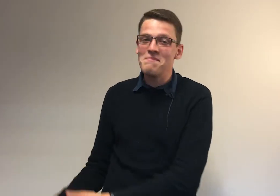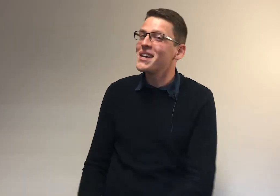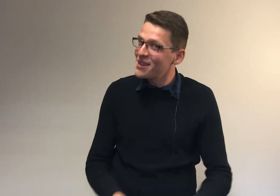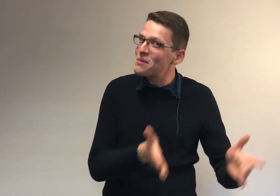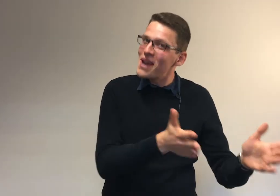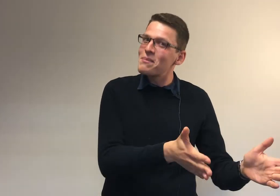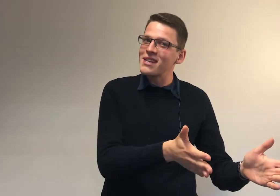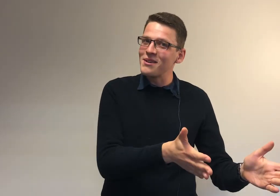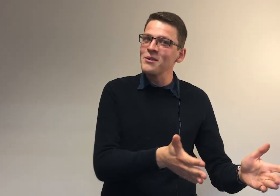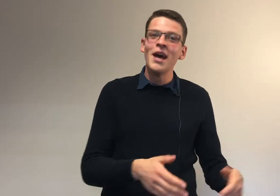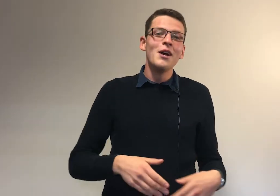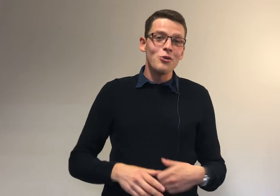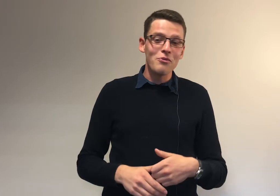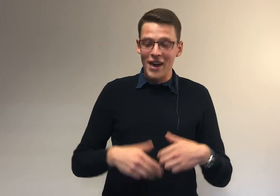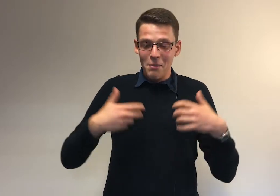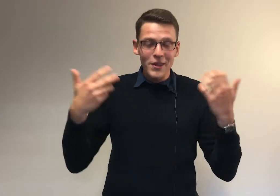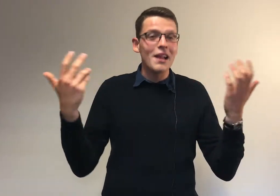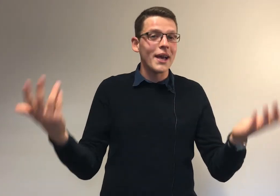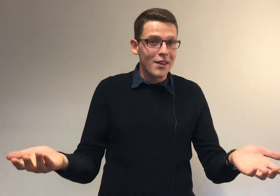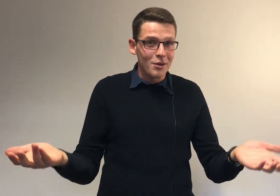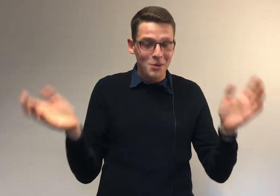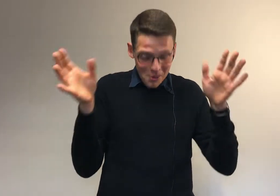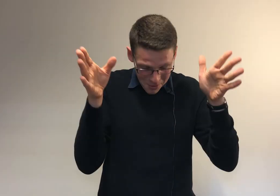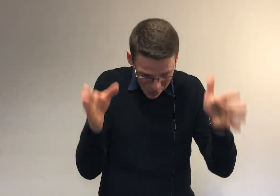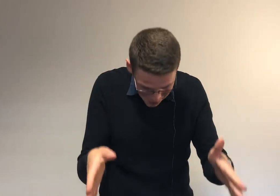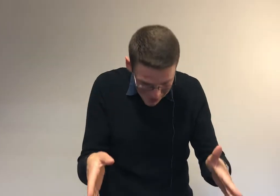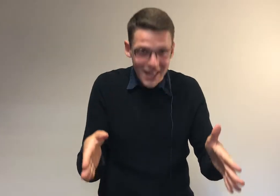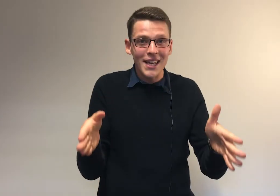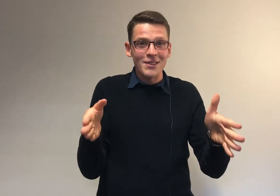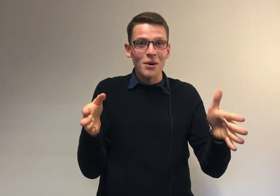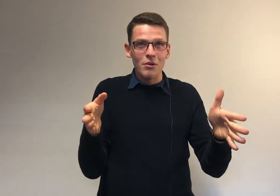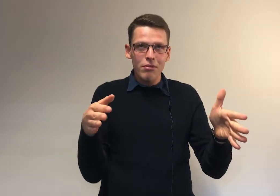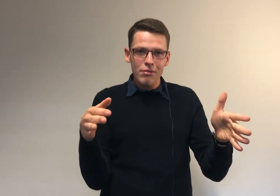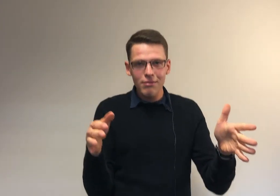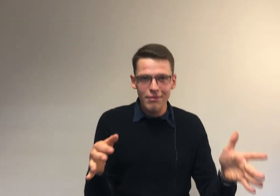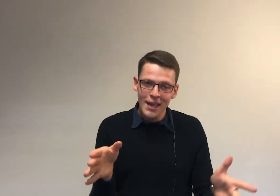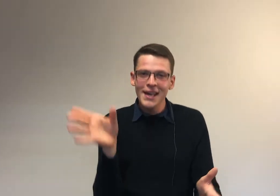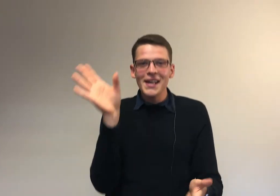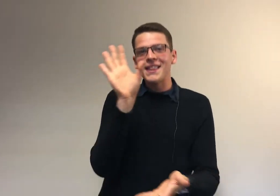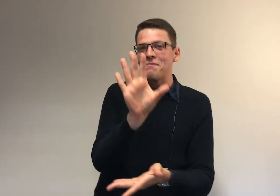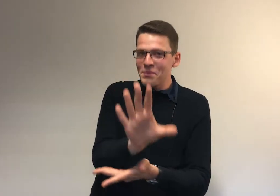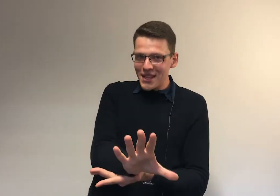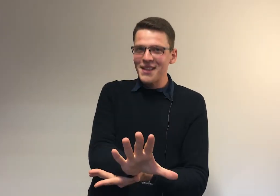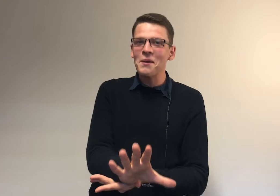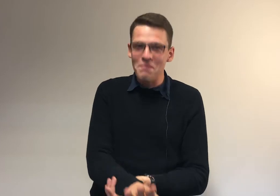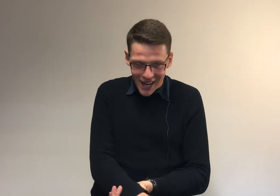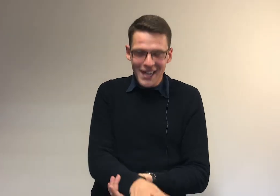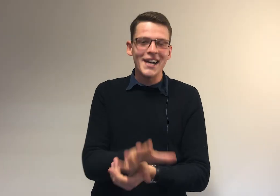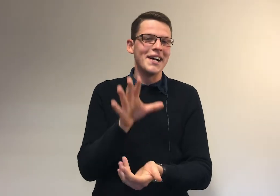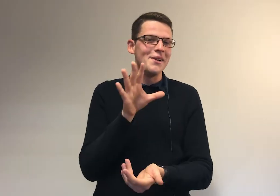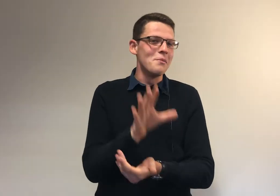mais qui sont bien présentes. Donc, faire un mental breakdown pendant que tu lis ta question, en mode... C'est peut-être pas le